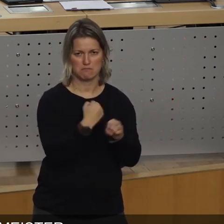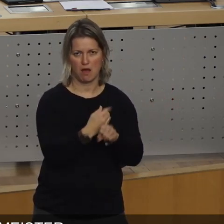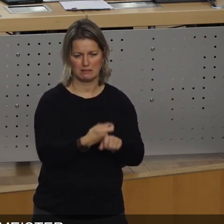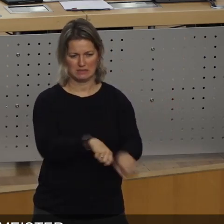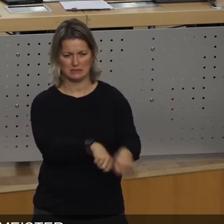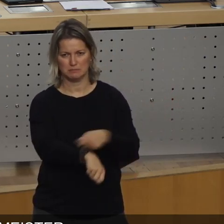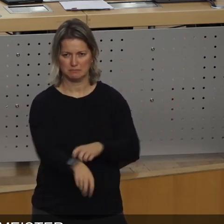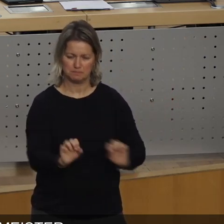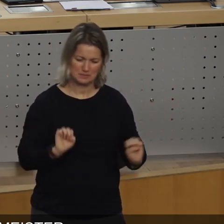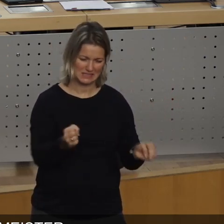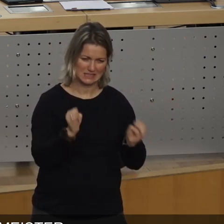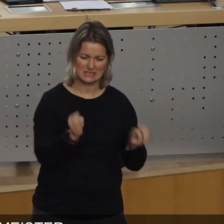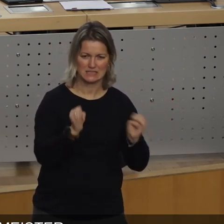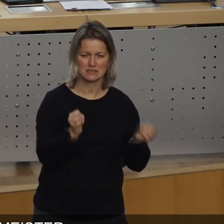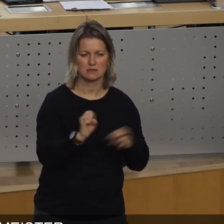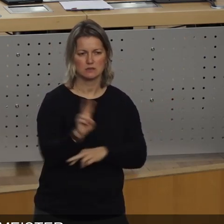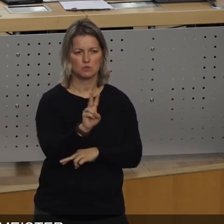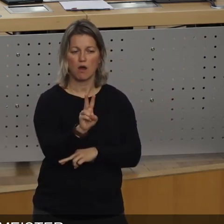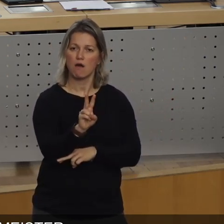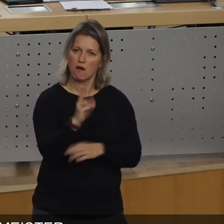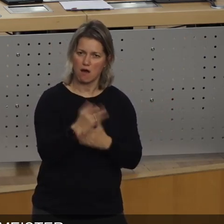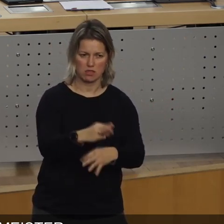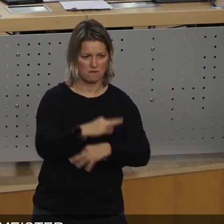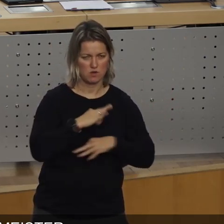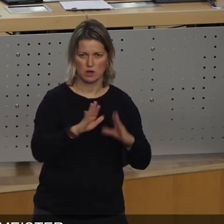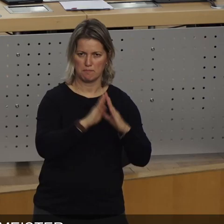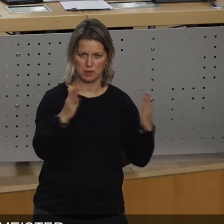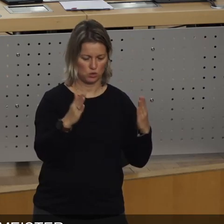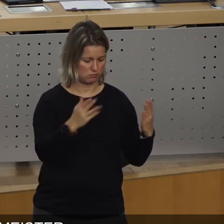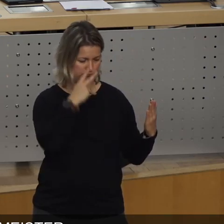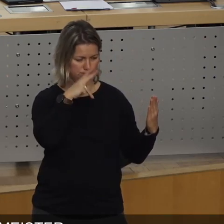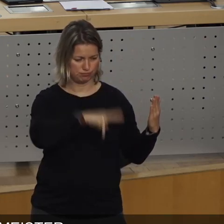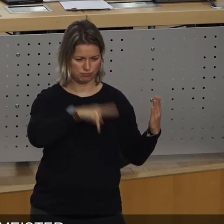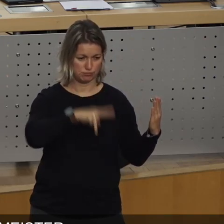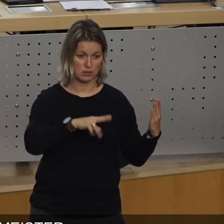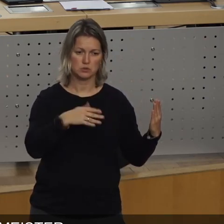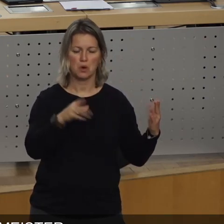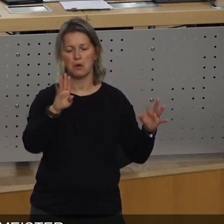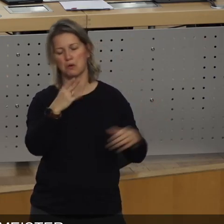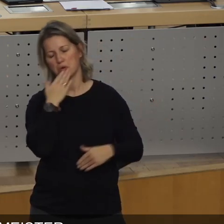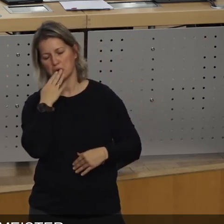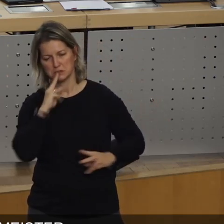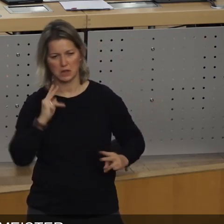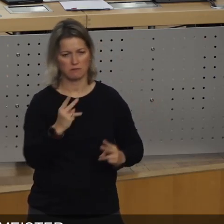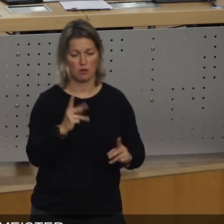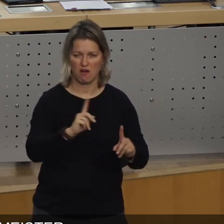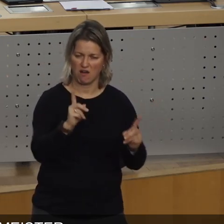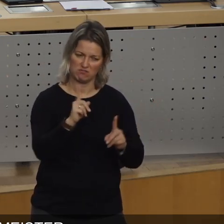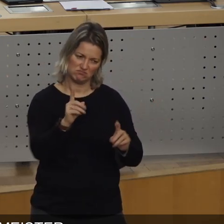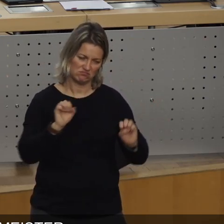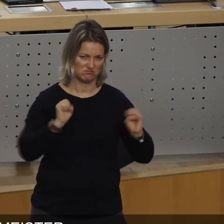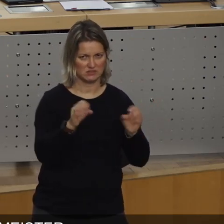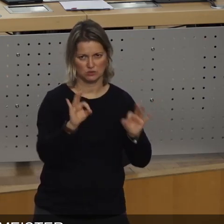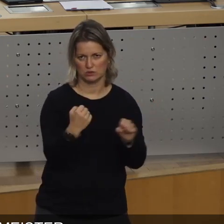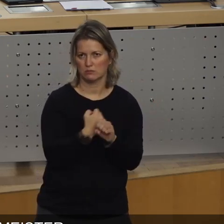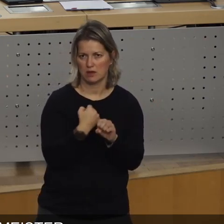und haben uns ein Bewerbungsbuch erstellen lassen. Das war nicht selbstverständlich und das war eine tolle Leistung und